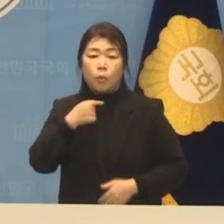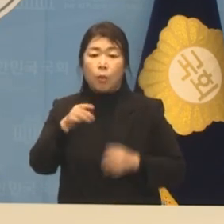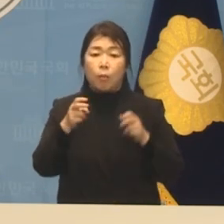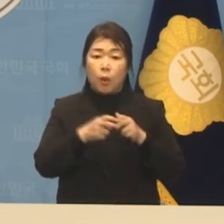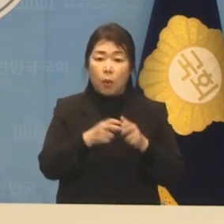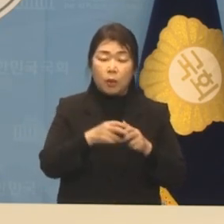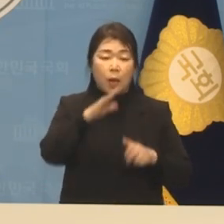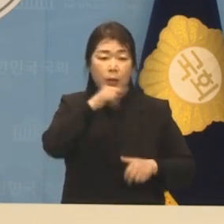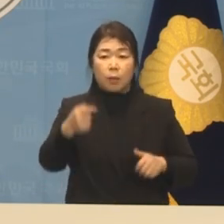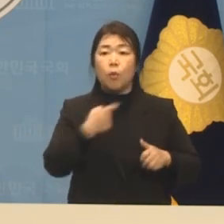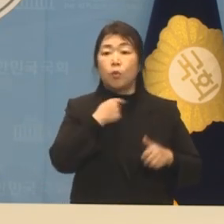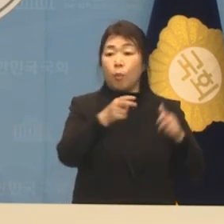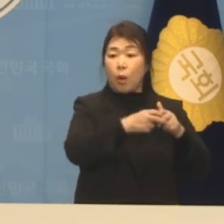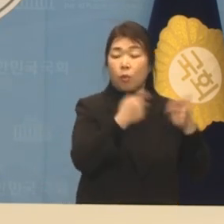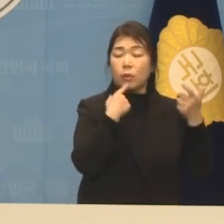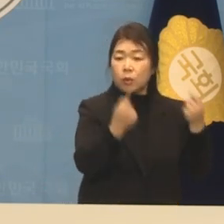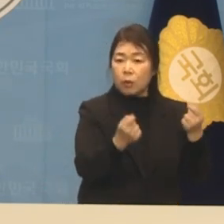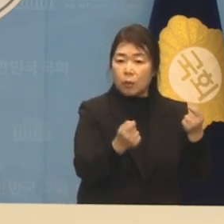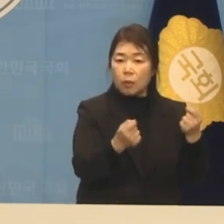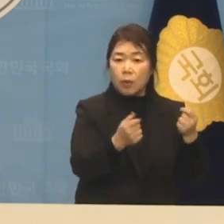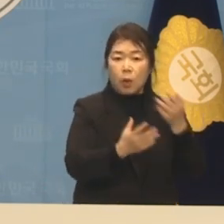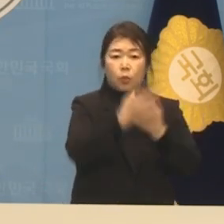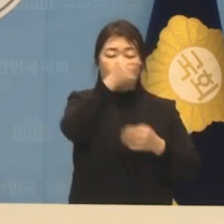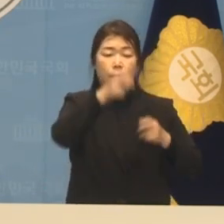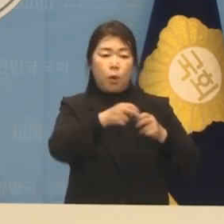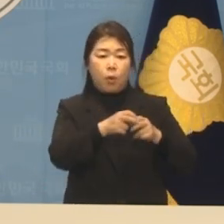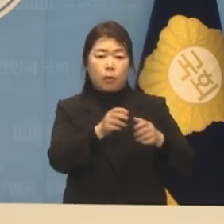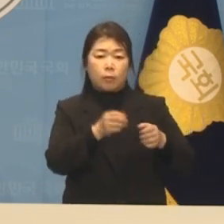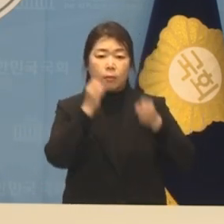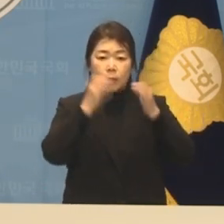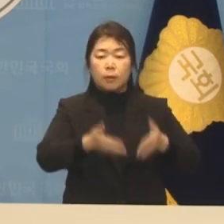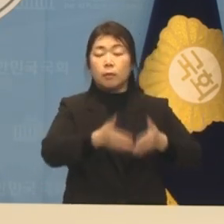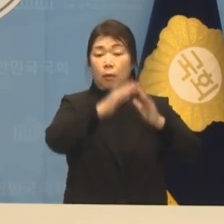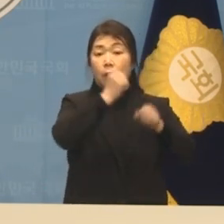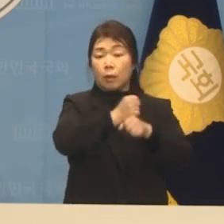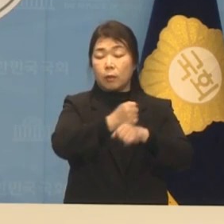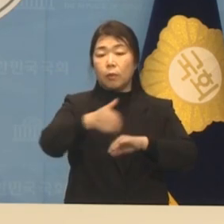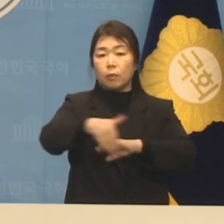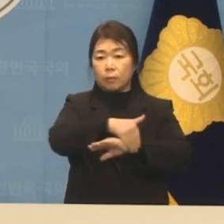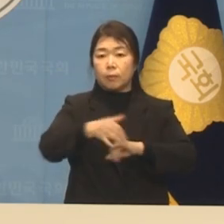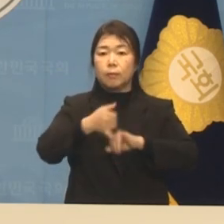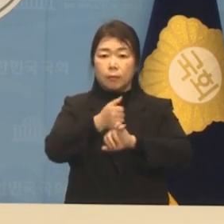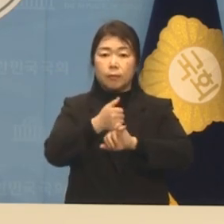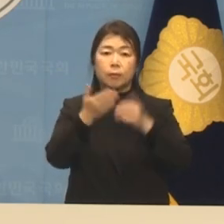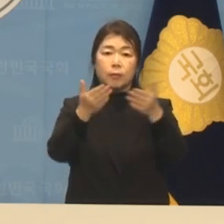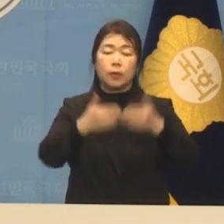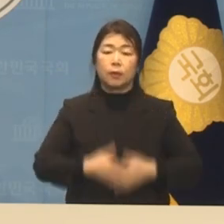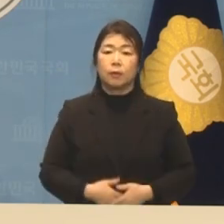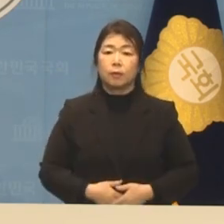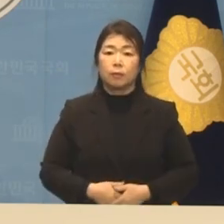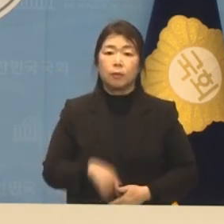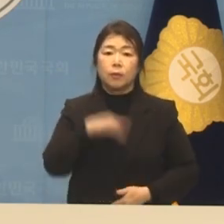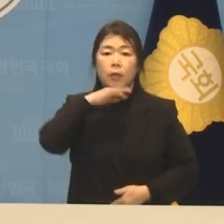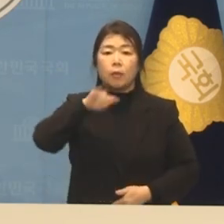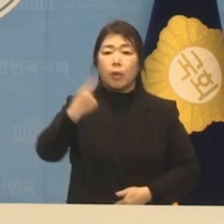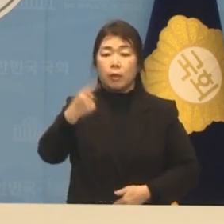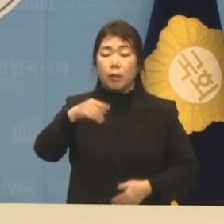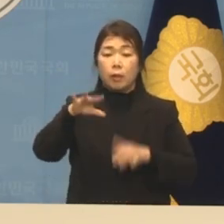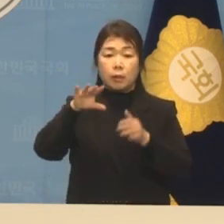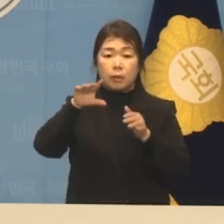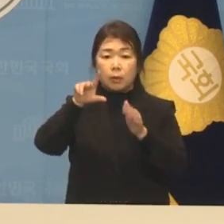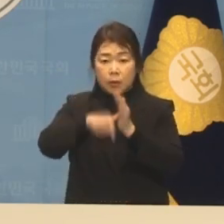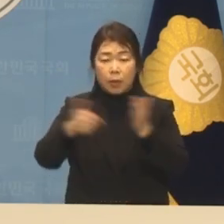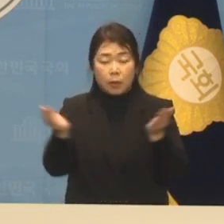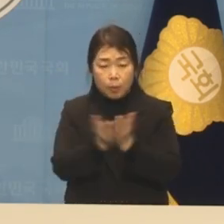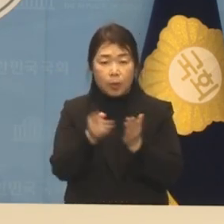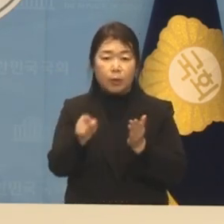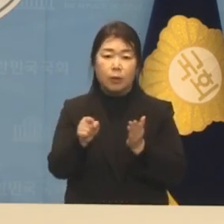목동병원과 같이 초우량 종합병원을 강력하게 추진할 것입니다. 100세 시대 목동 신정지구의 랜드마크로